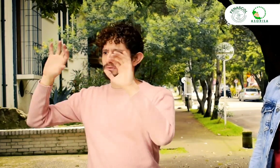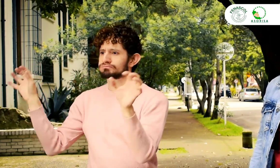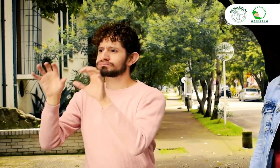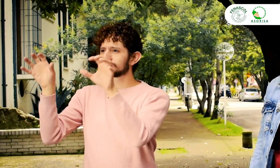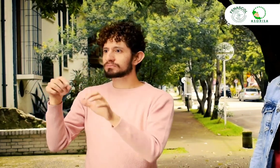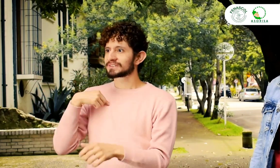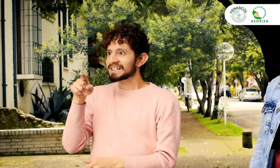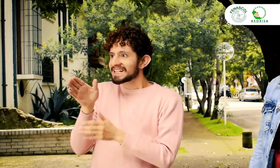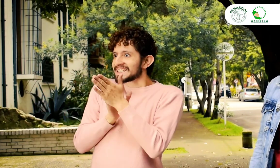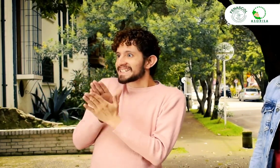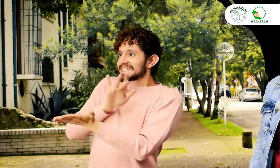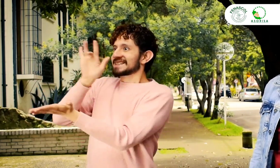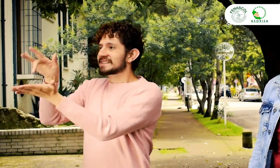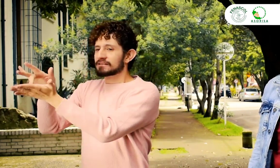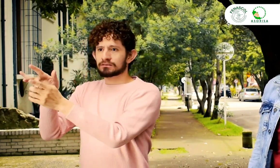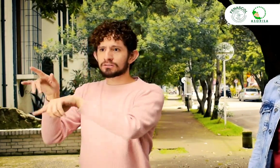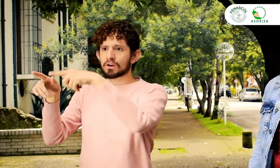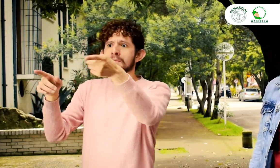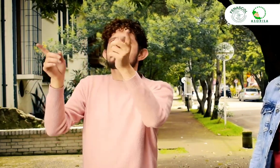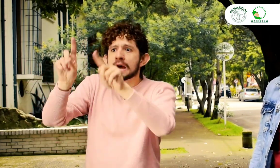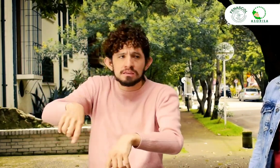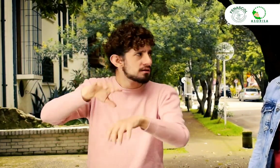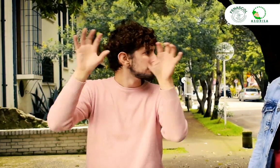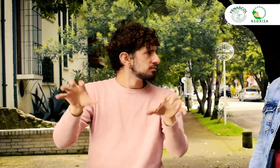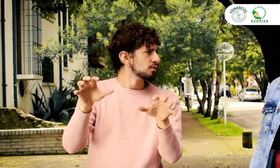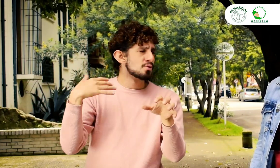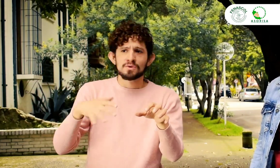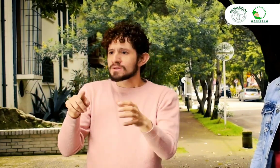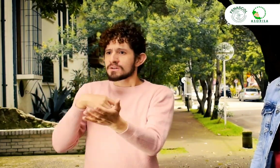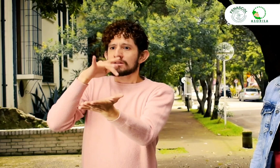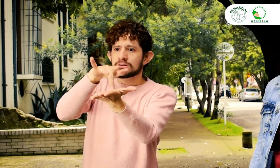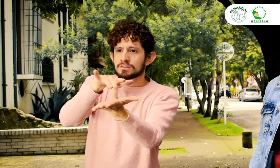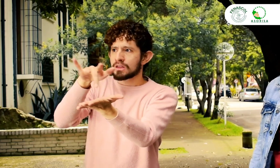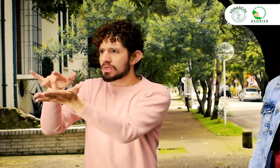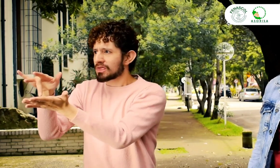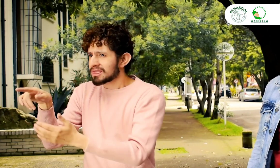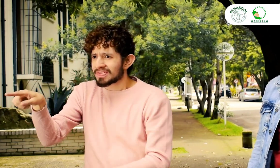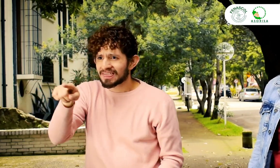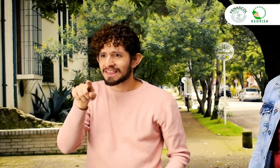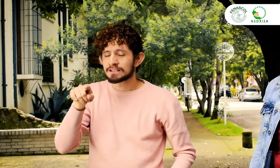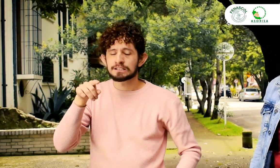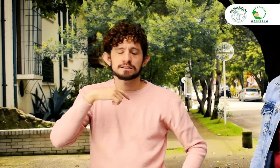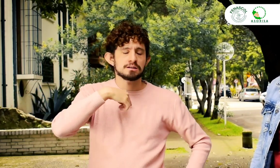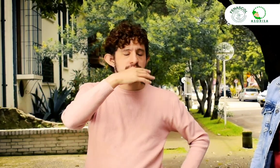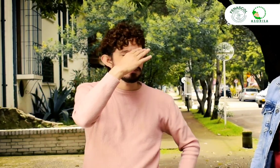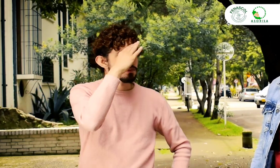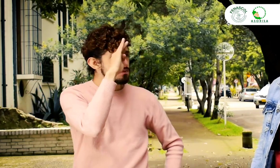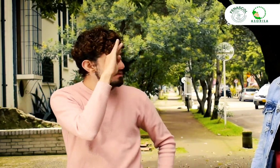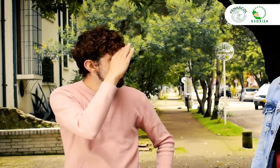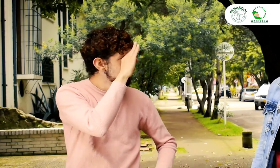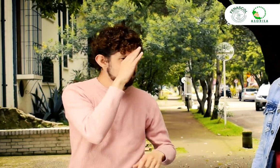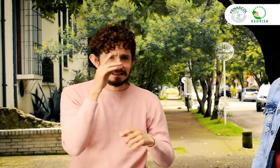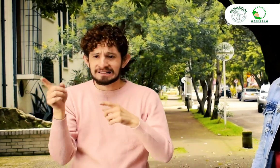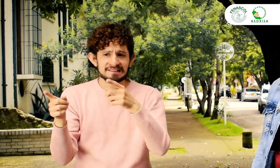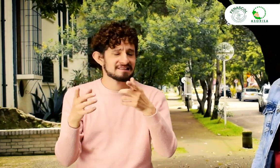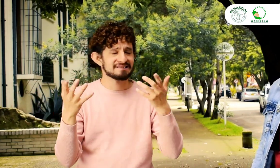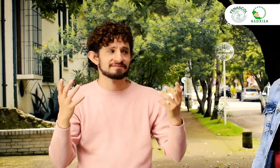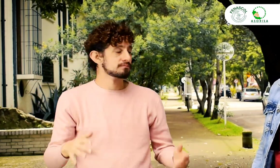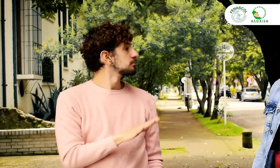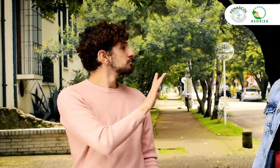las actividades del congreso y me interesa ir, pero también veo otras actividades por otros lados y quiero ir a todas, ¿pero usted va a ir?